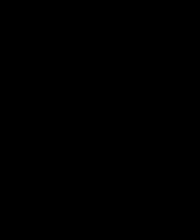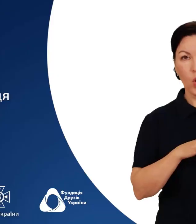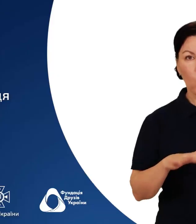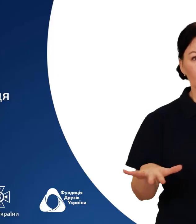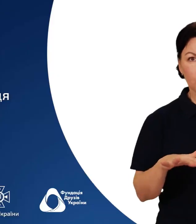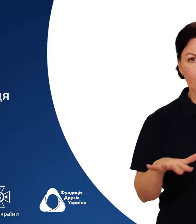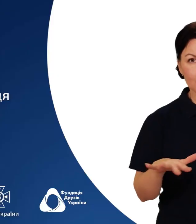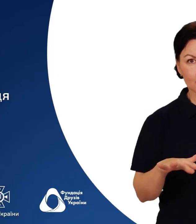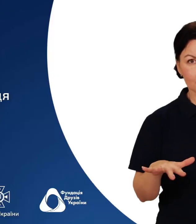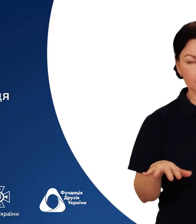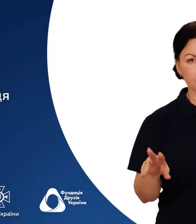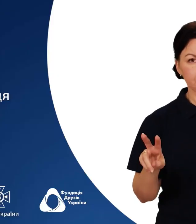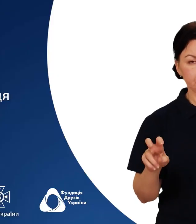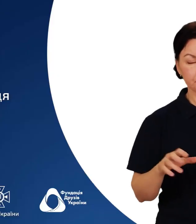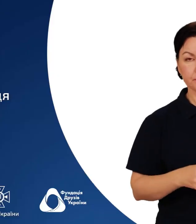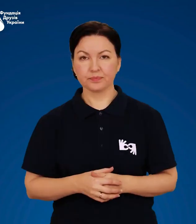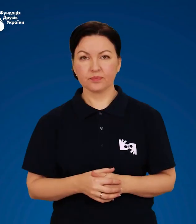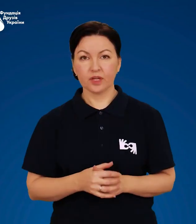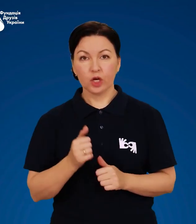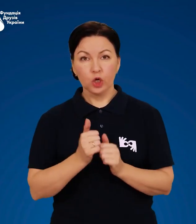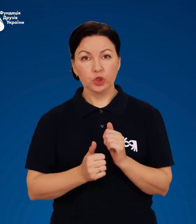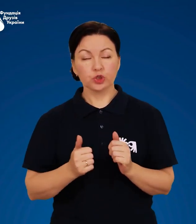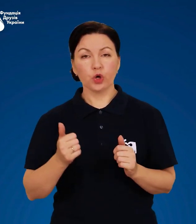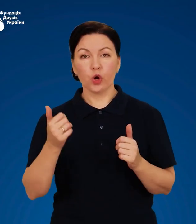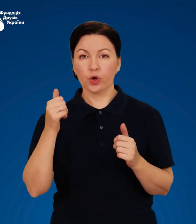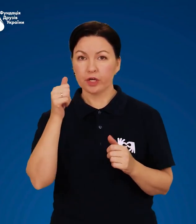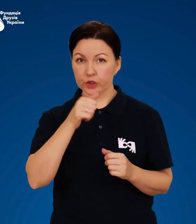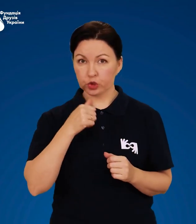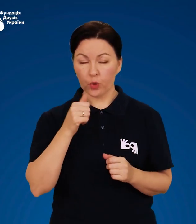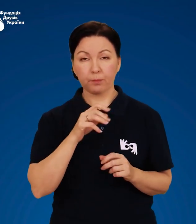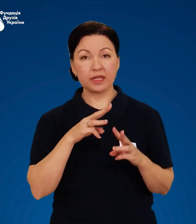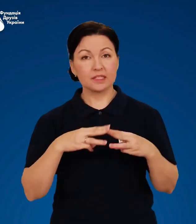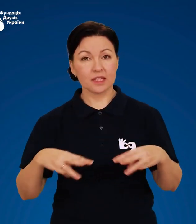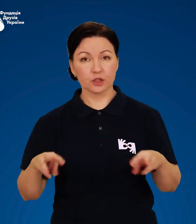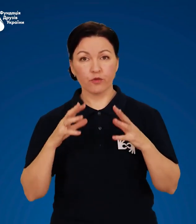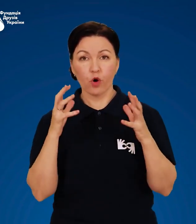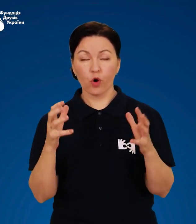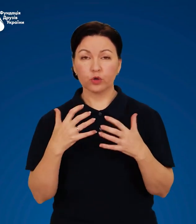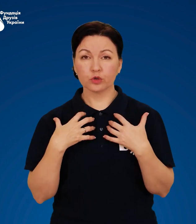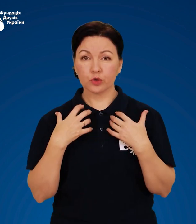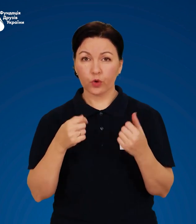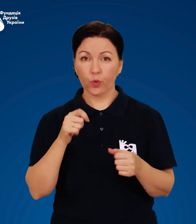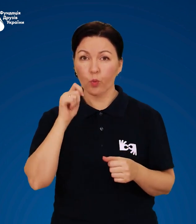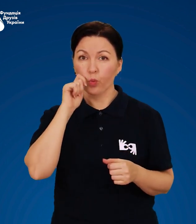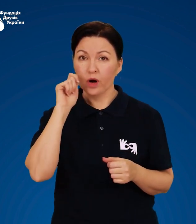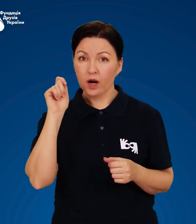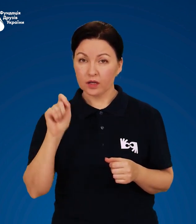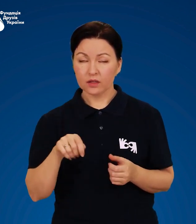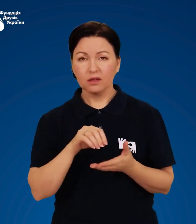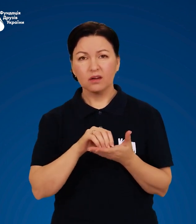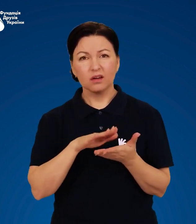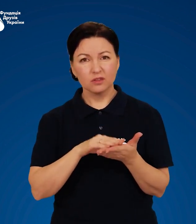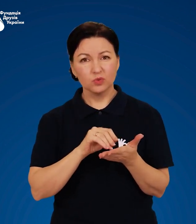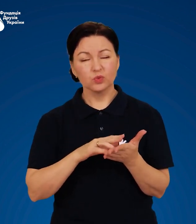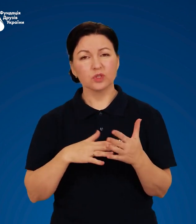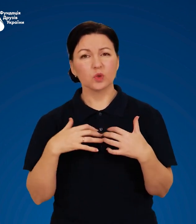Ожеледиця. Щорічно Міністерством охорони здоров'я України реєструється сумна